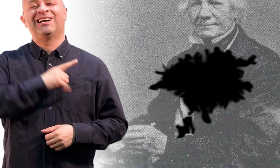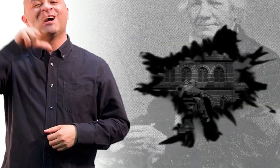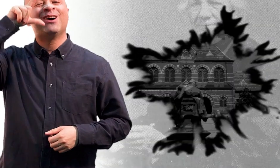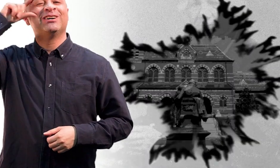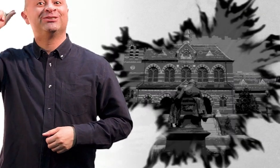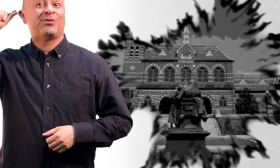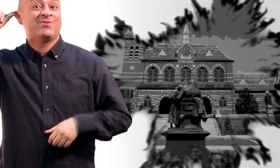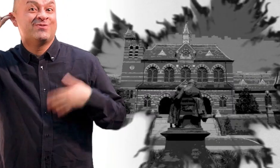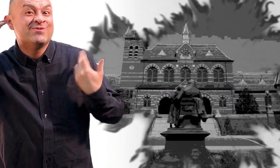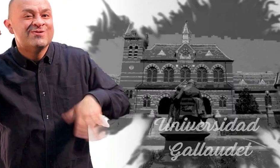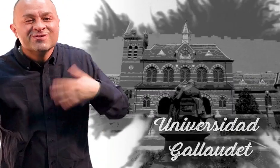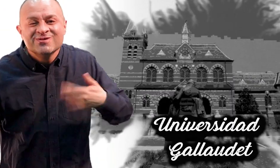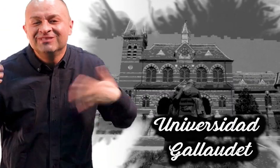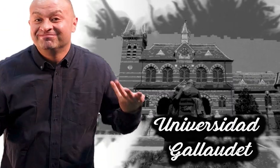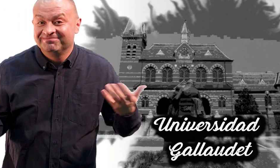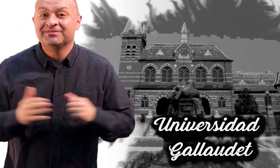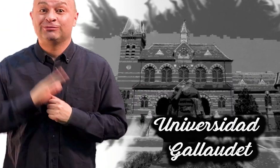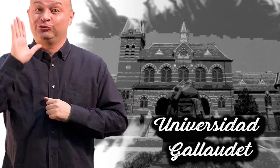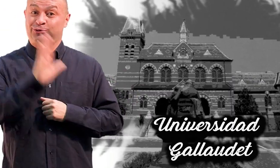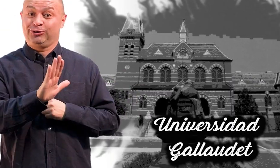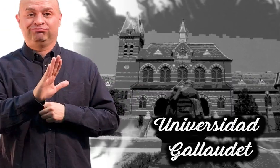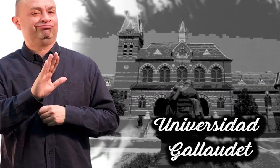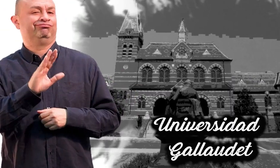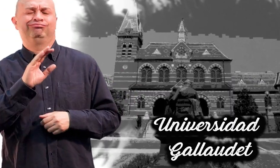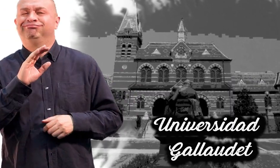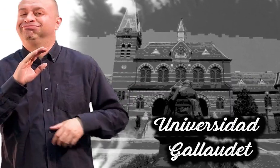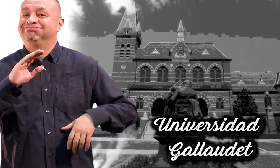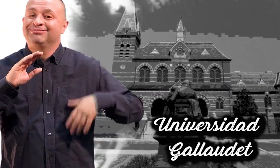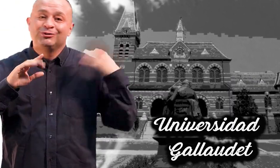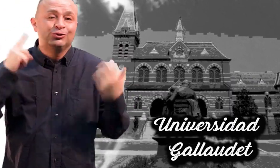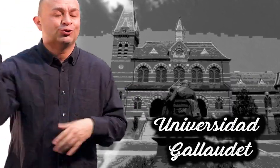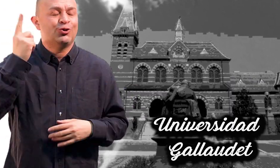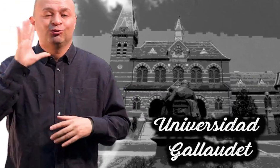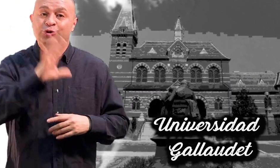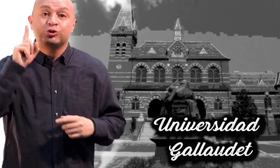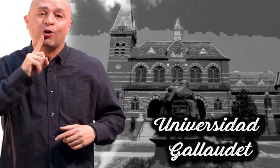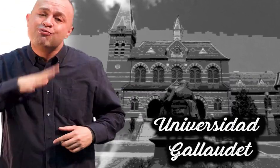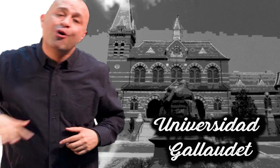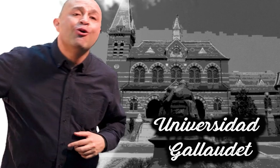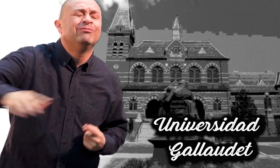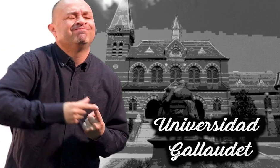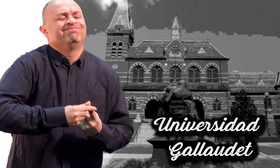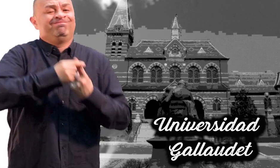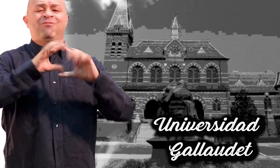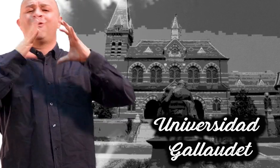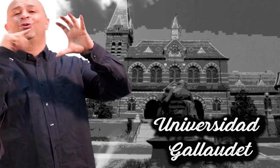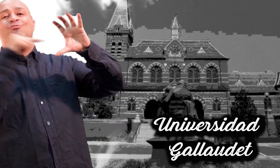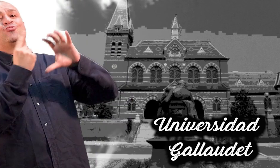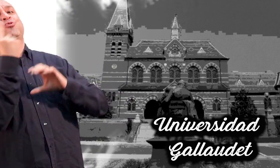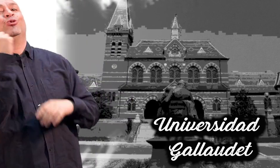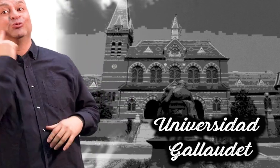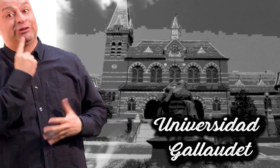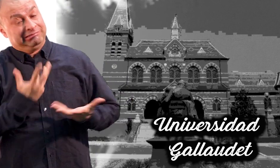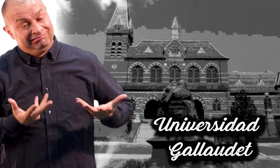a fundar lo que hoy conocemos como la Universidad Gallaud, la única universidad en el mundo exclusiva para personas sordas.